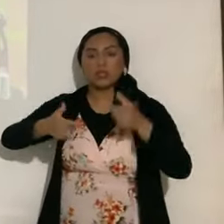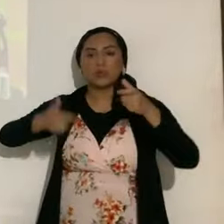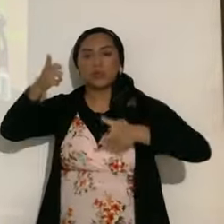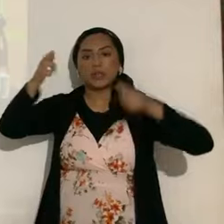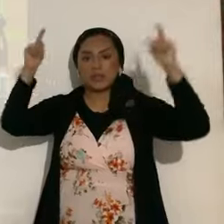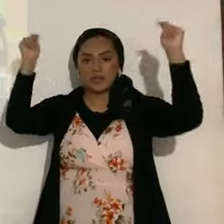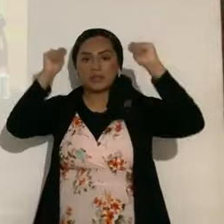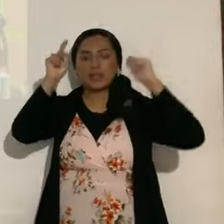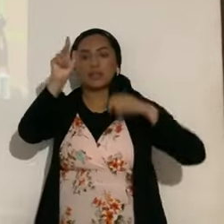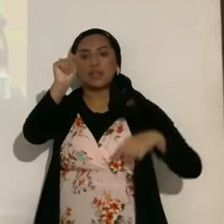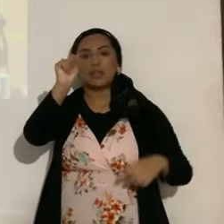tribulación,